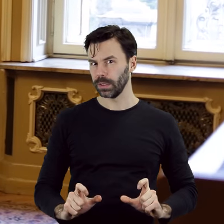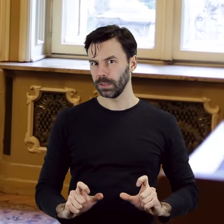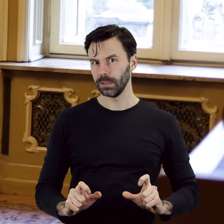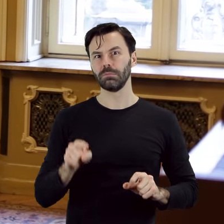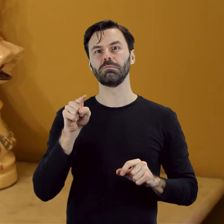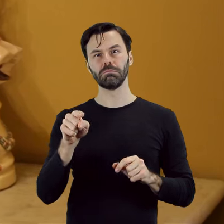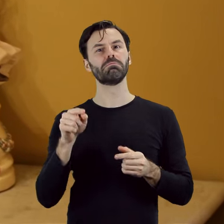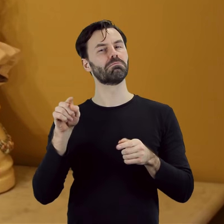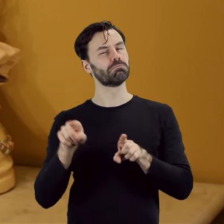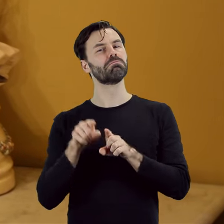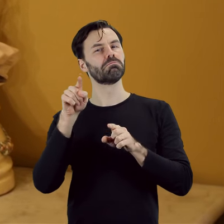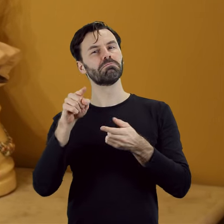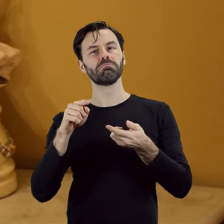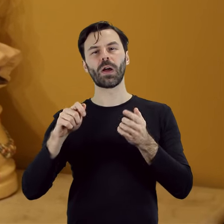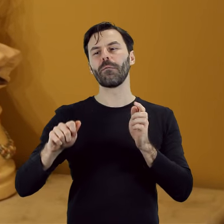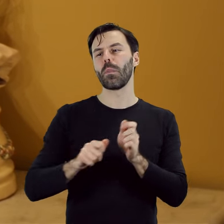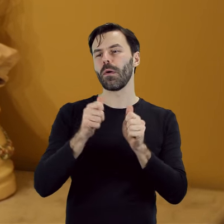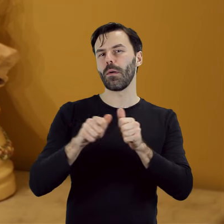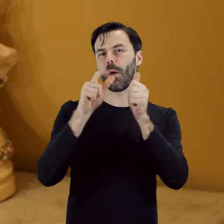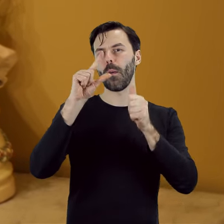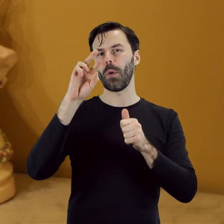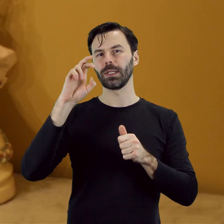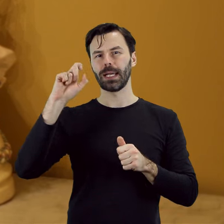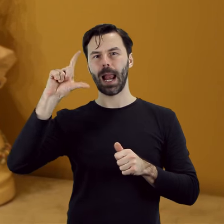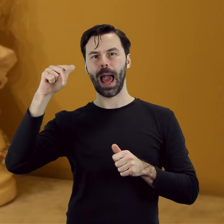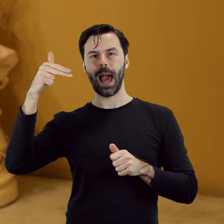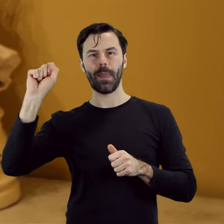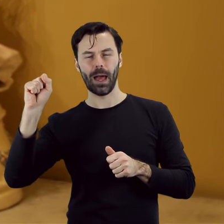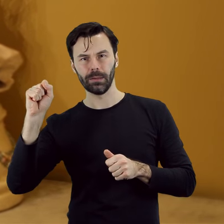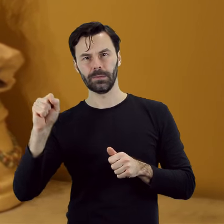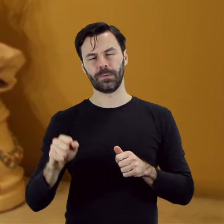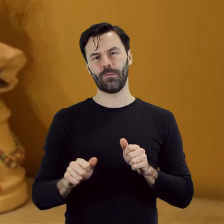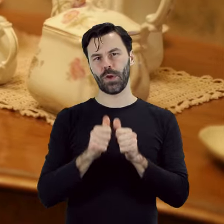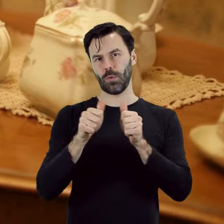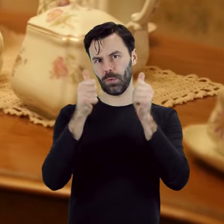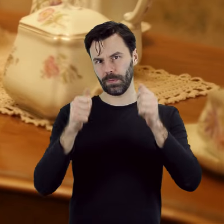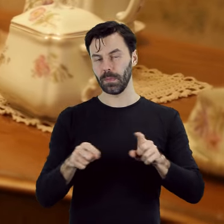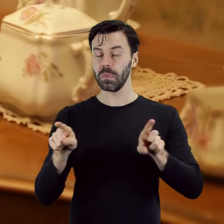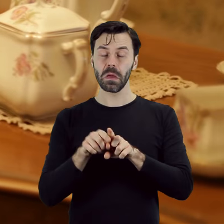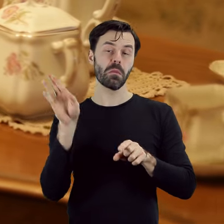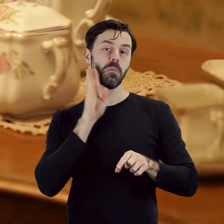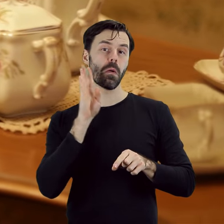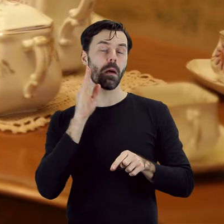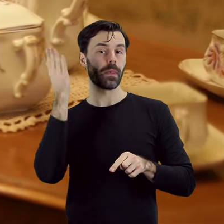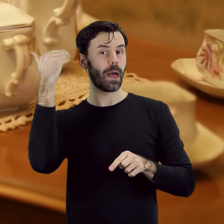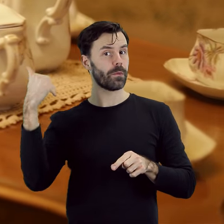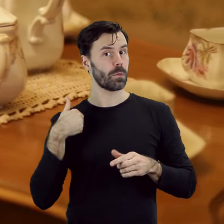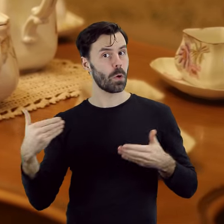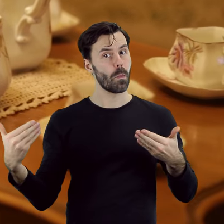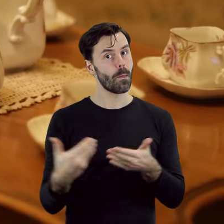powtarza również wdzięczna, porcelanowa kompozycja figuralna. Podobnie modnym i cenionym przez ówczesne dany